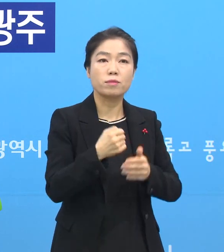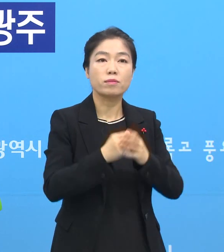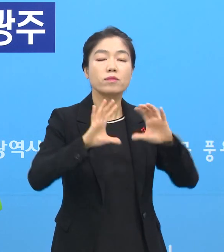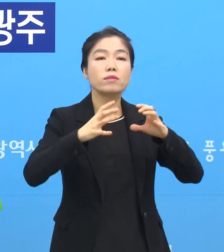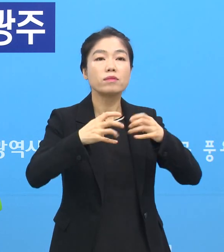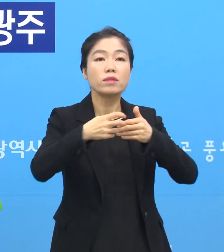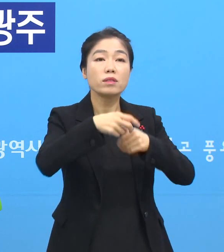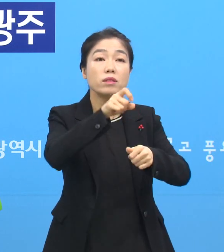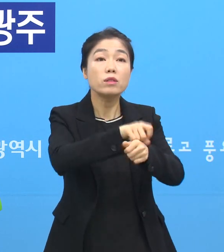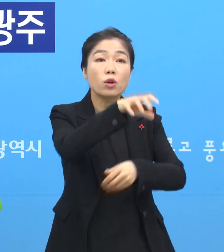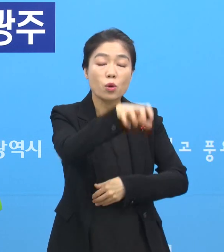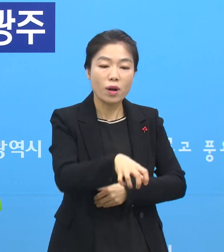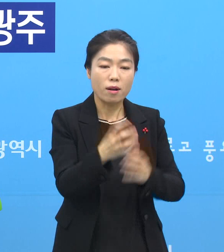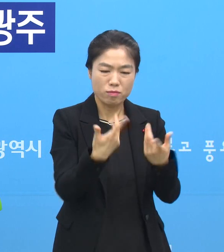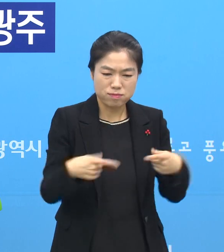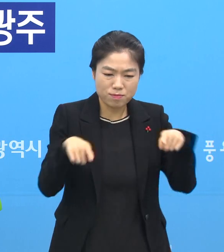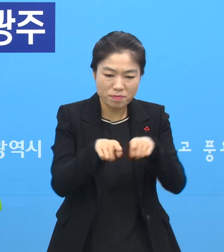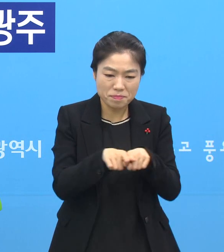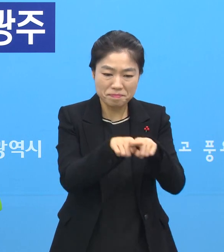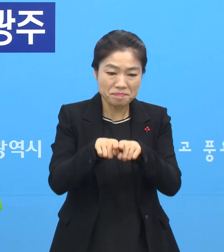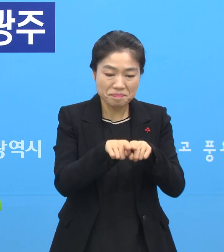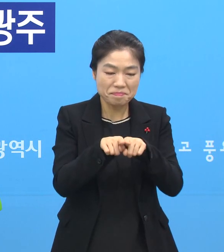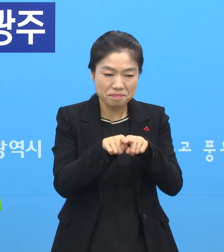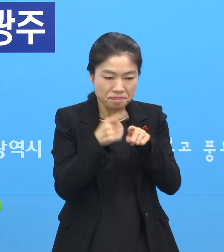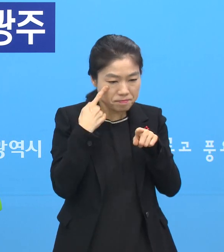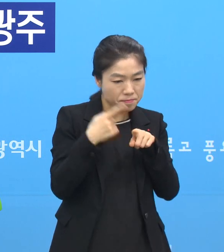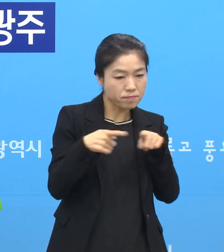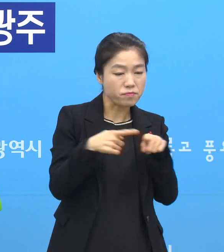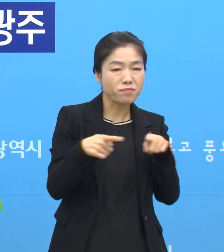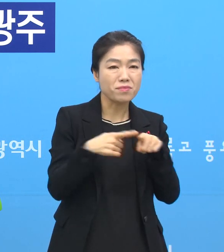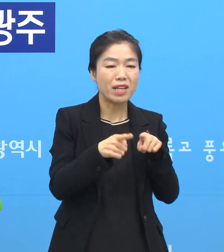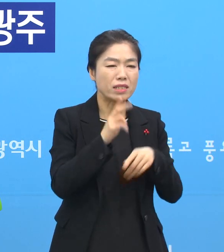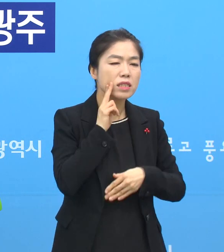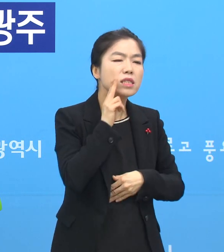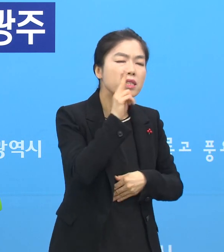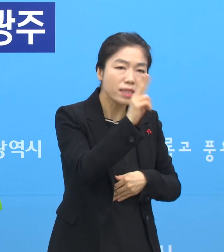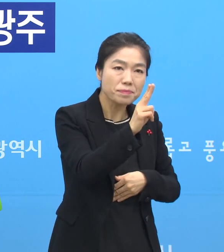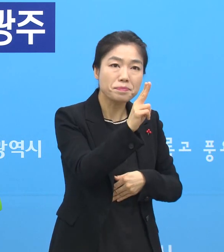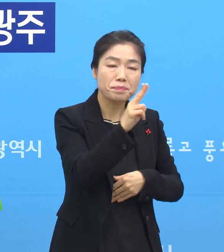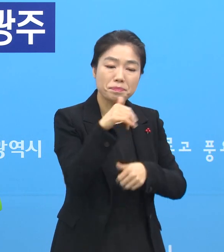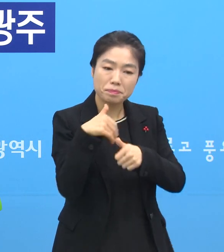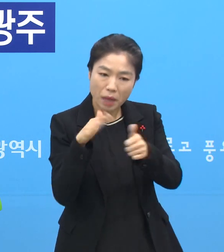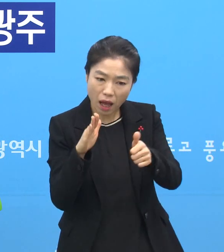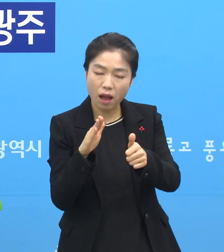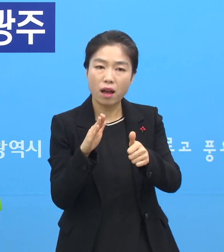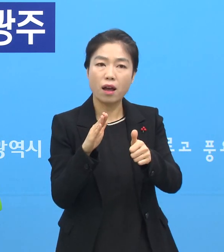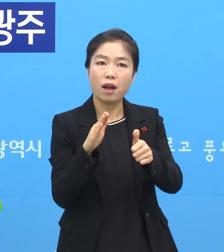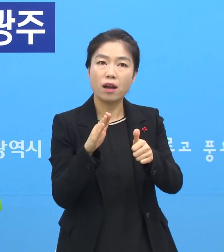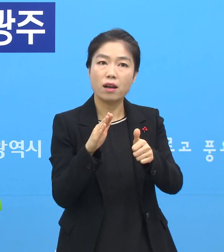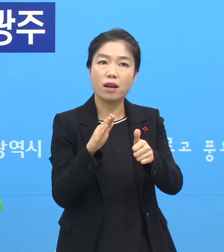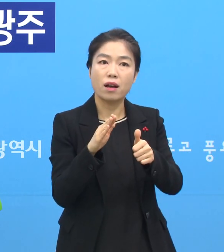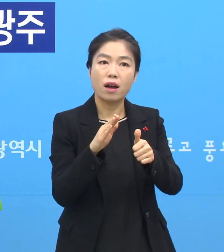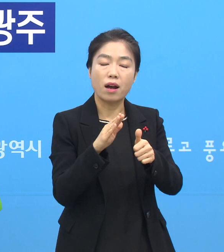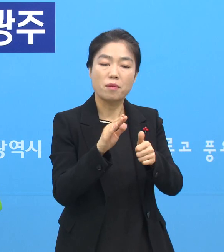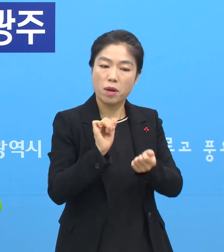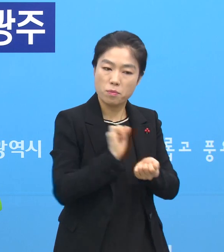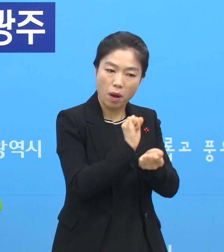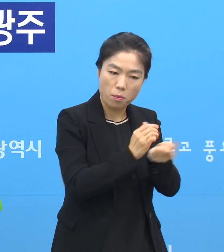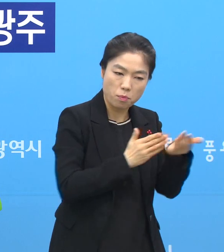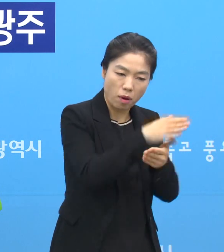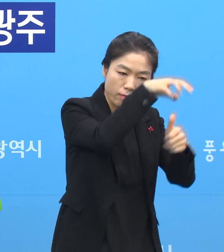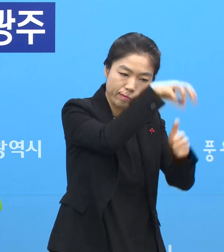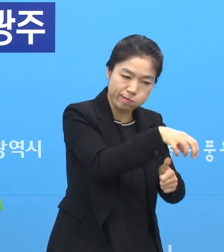국립중앙의료원의 선생님이 함께 공동으로 보셔가지고 중증으로 보내야 될지 아니면 감염병